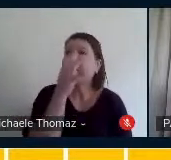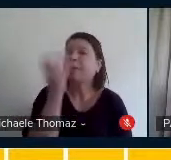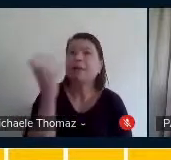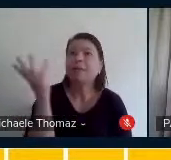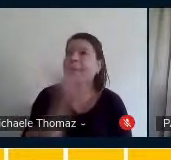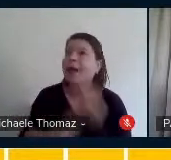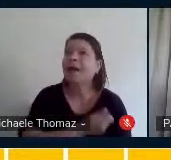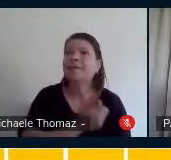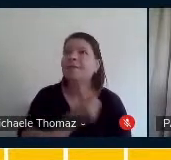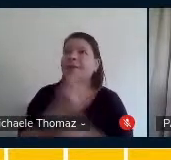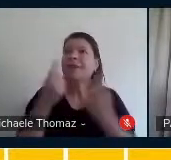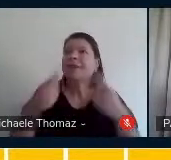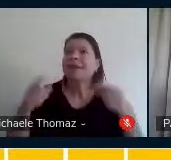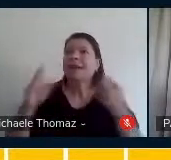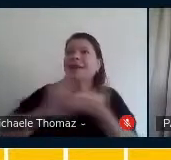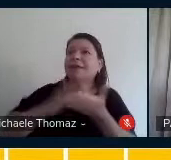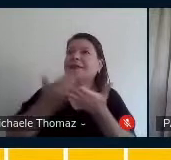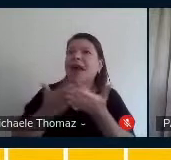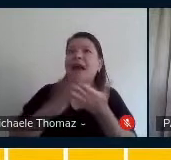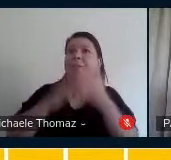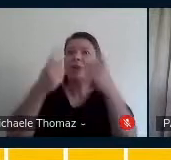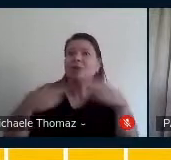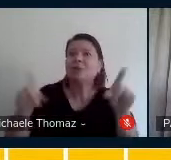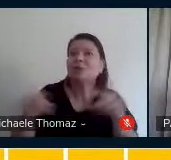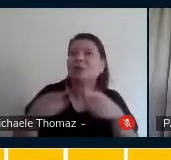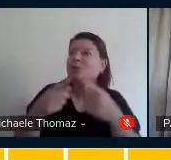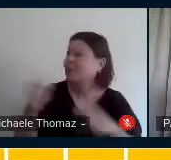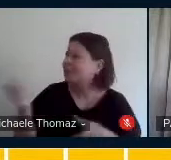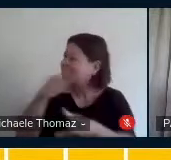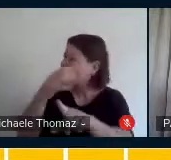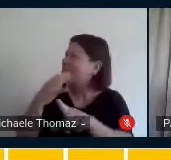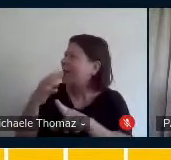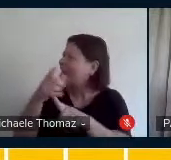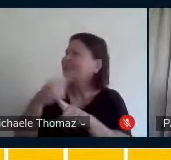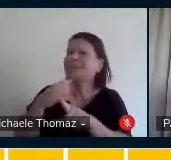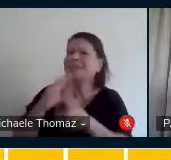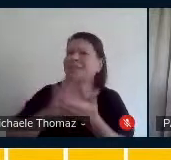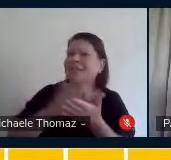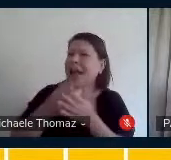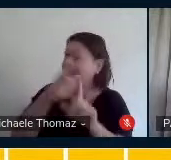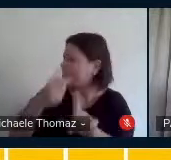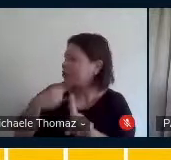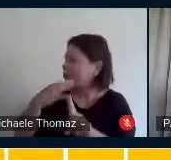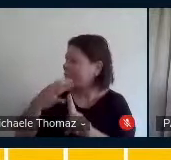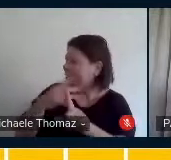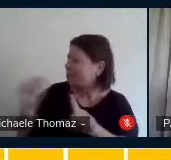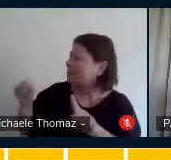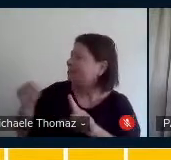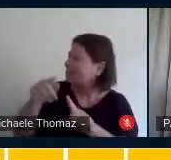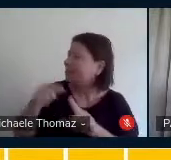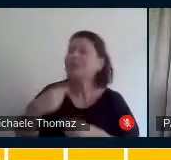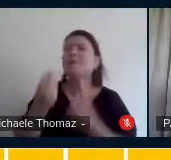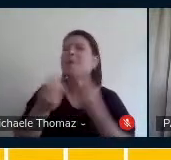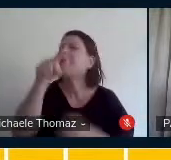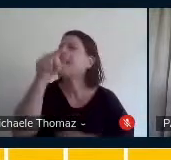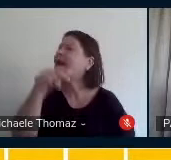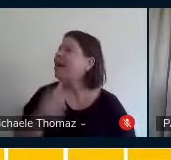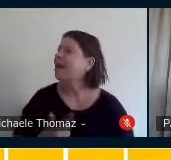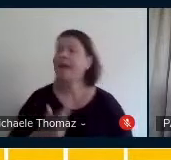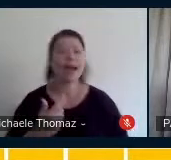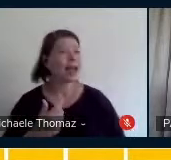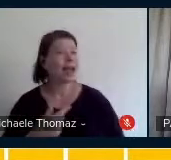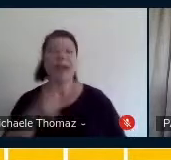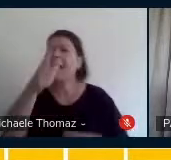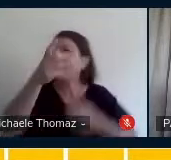cutucava o tempo todo perguntando se eu conhecia a intérprete, porque ela queria conhecer aquela menina que estava falando a língua